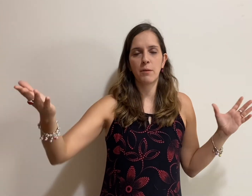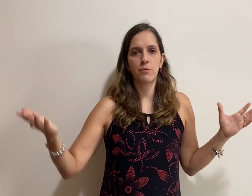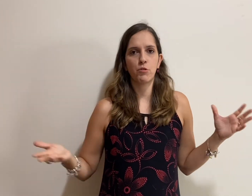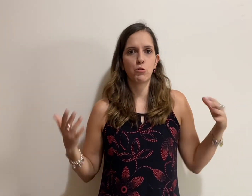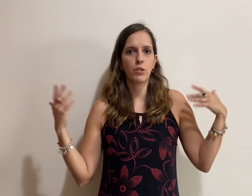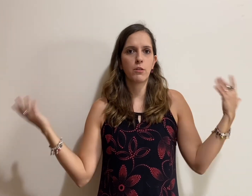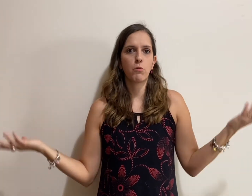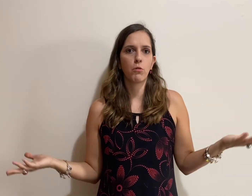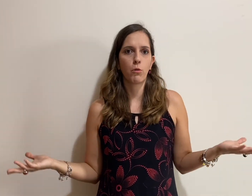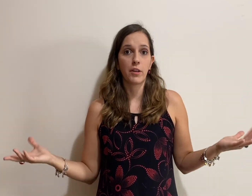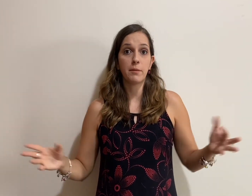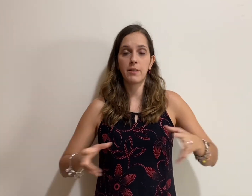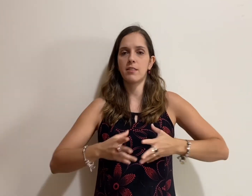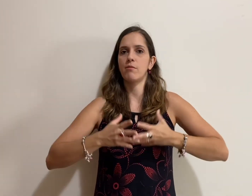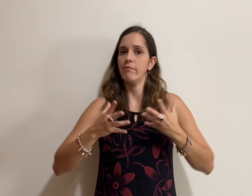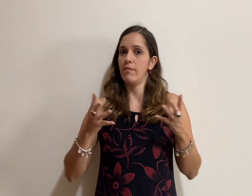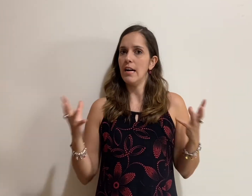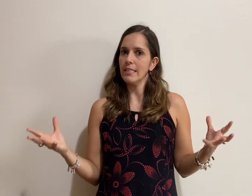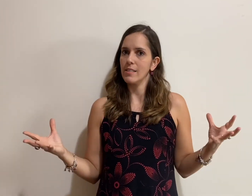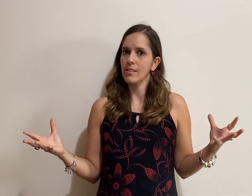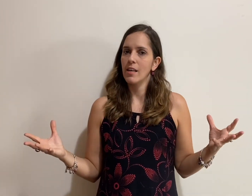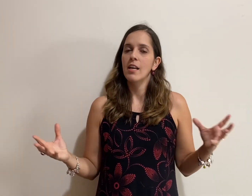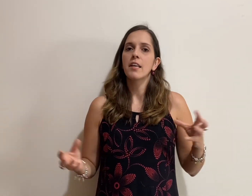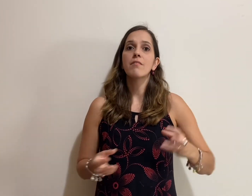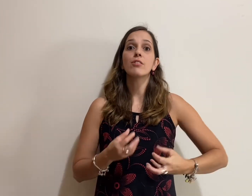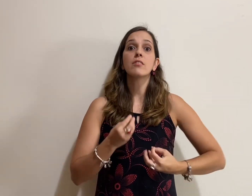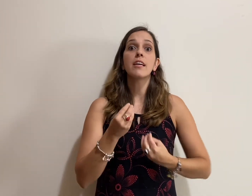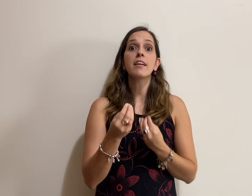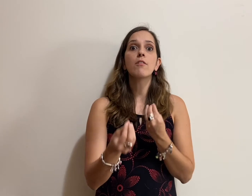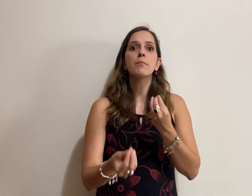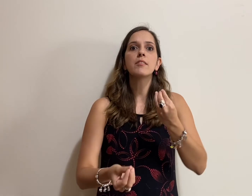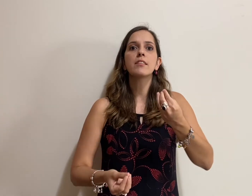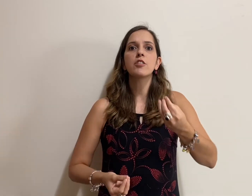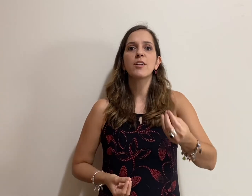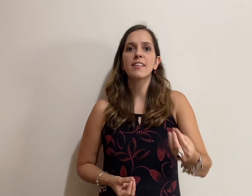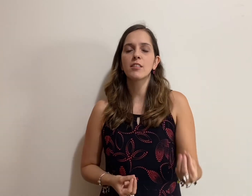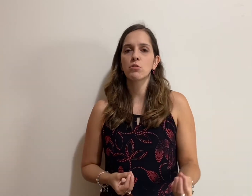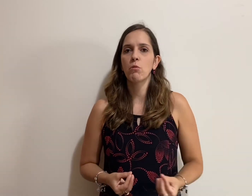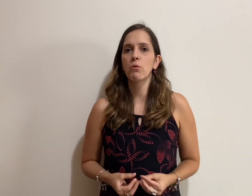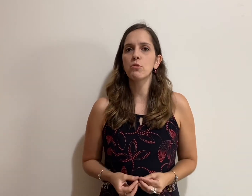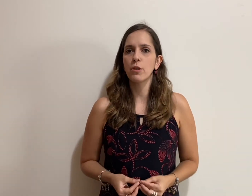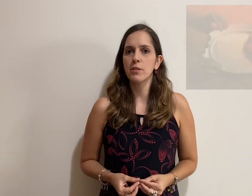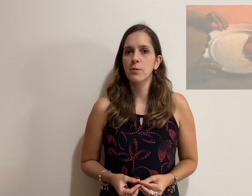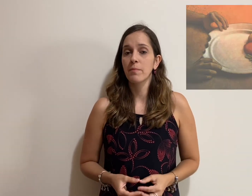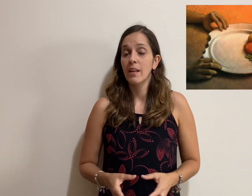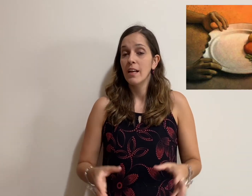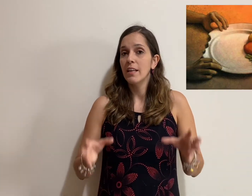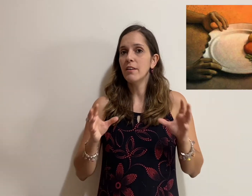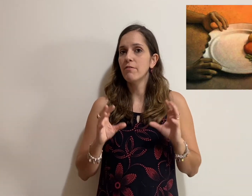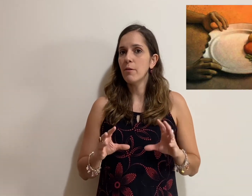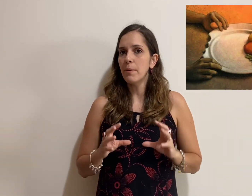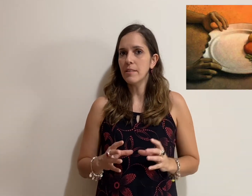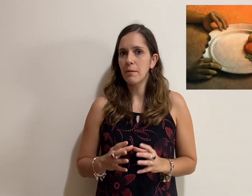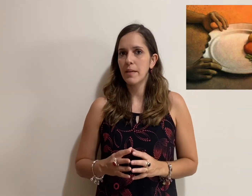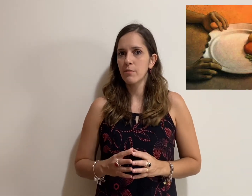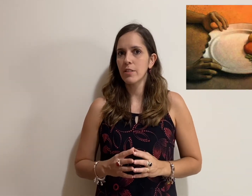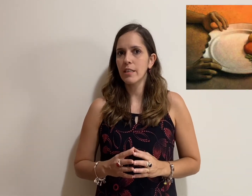professora não colocou aqui, porque são várias, e você começando a tirar essas conclusões. E vão perceber o seguinte,